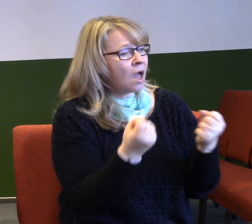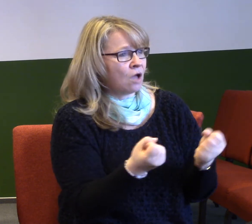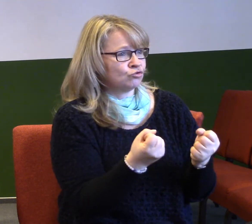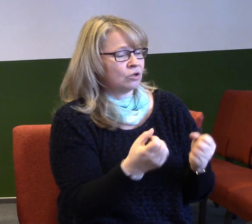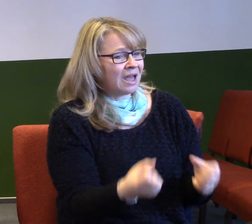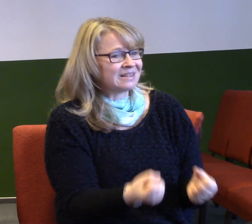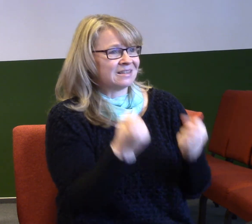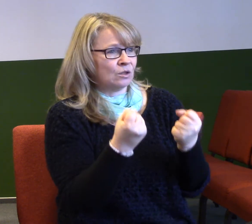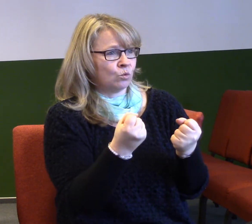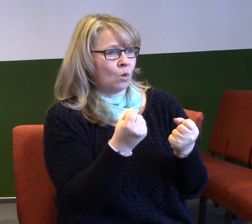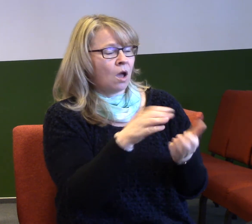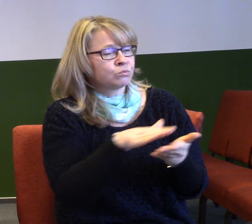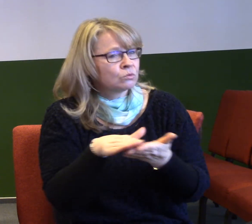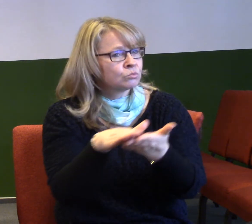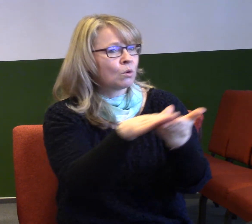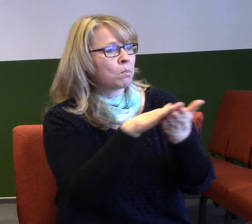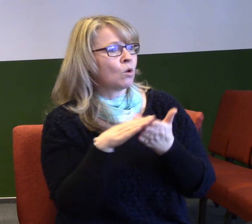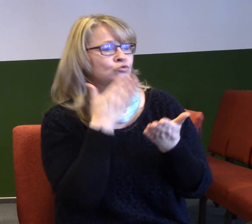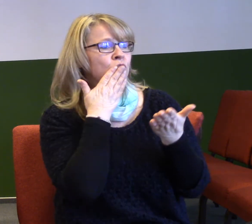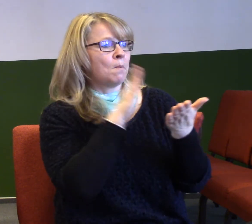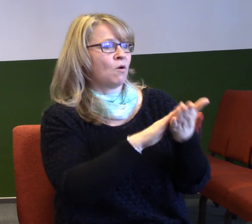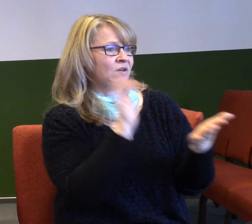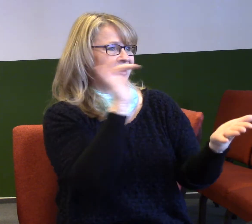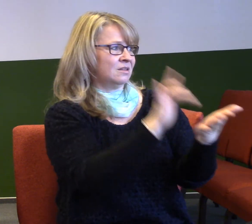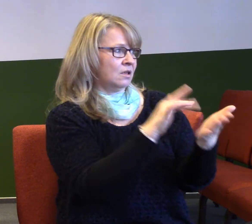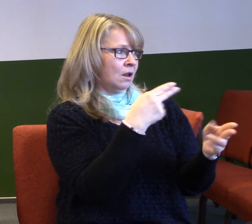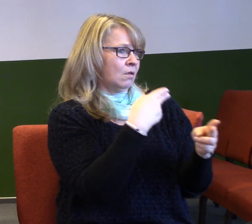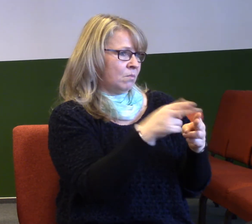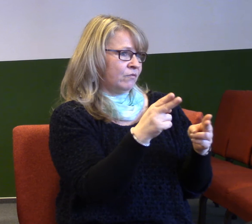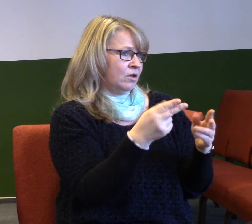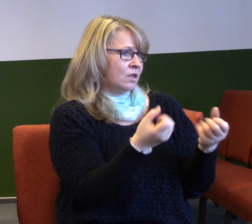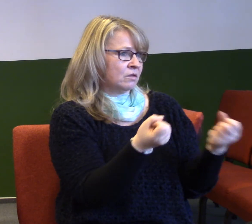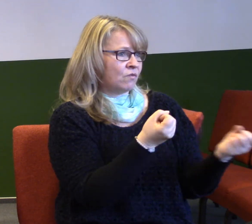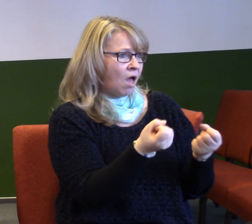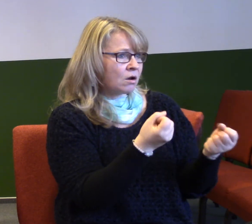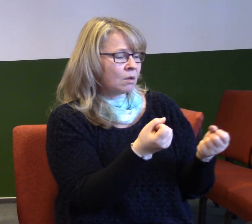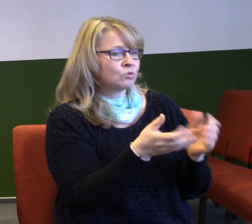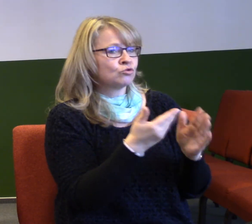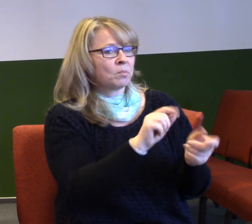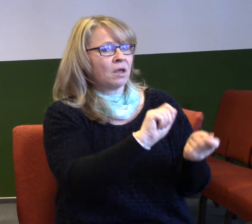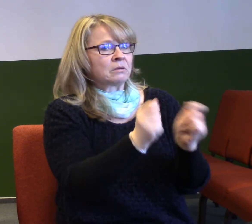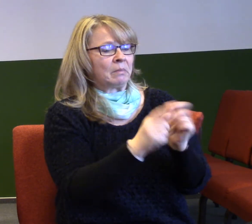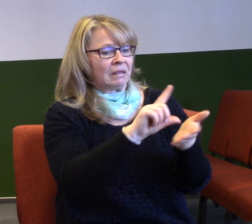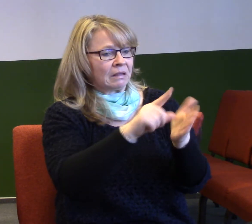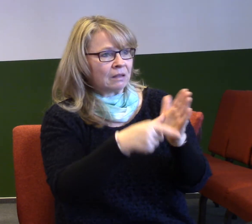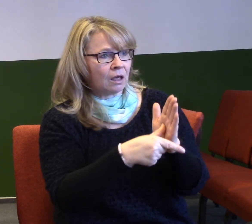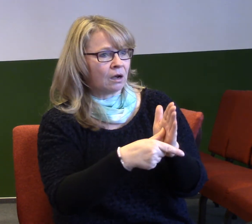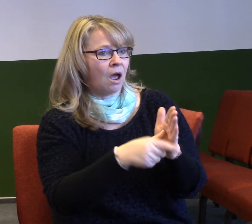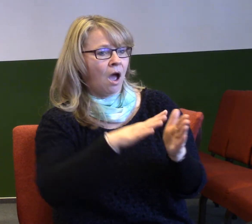která v lidech je schovaná. Síla, která dokáže přeměnit celé krajiny. Síla, která dokáže vytvořit, že se postaví